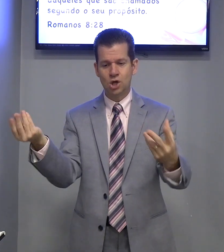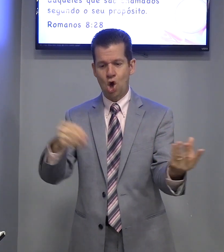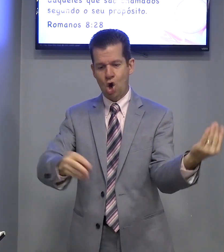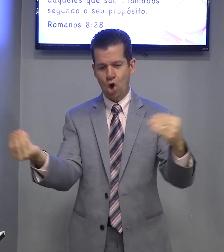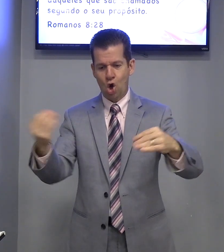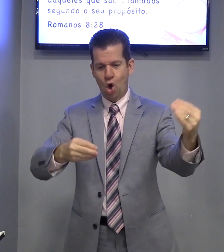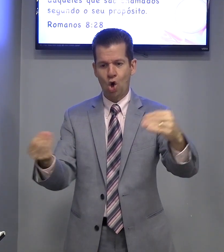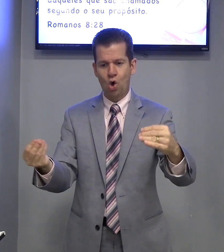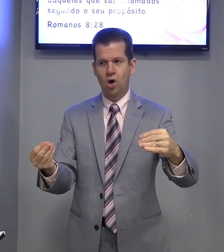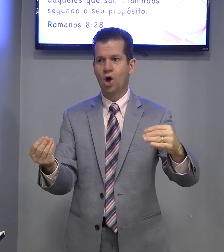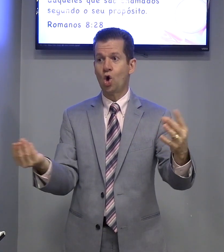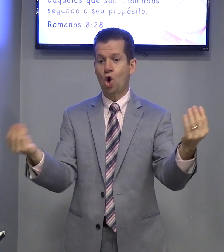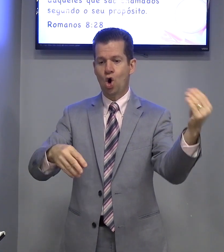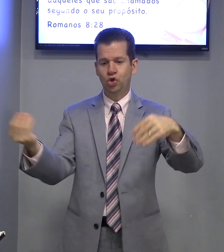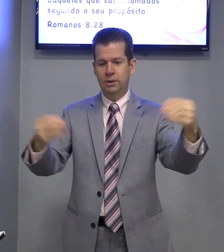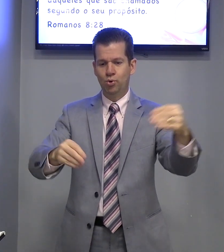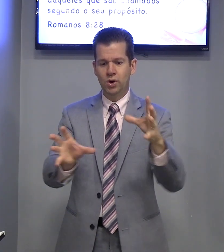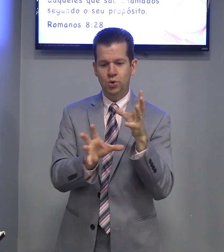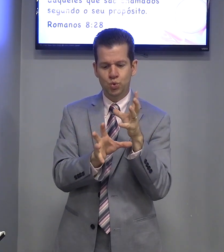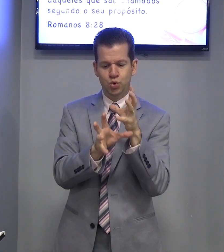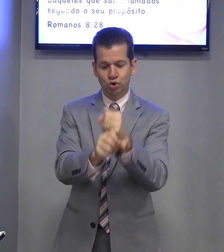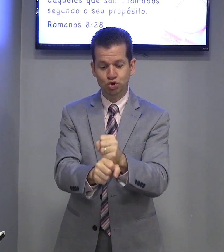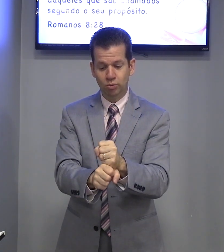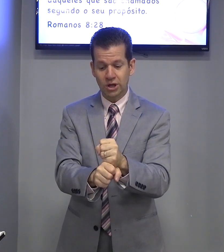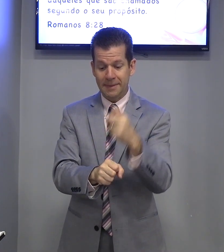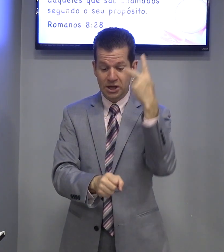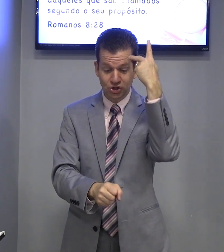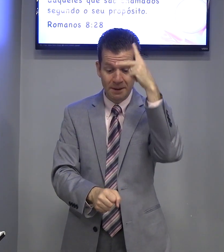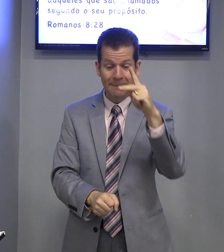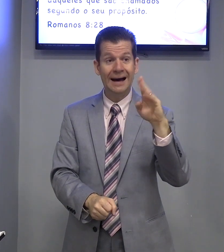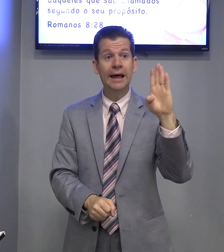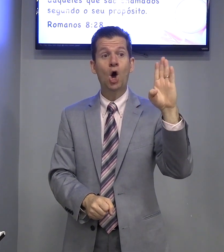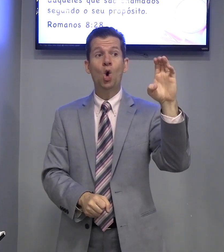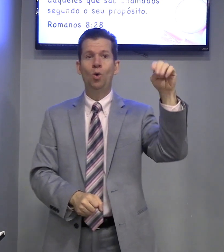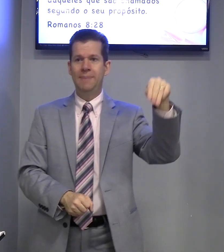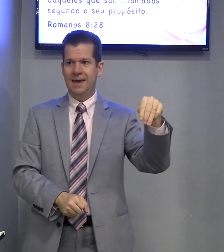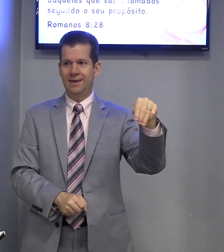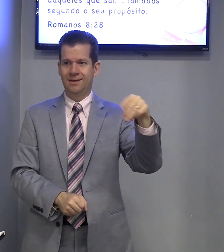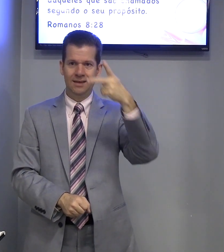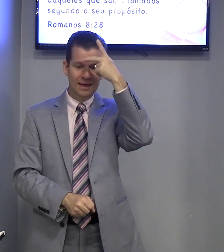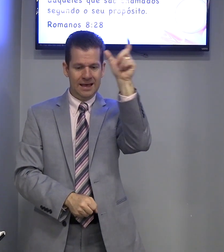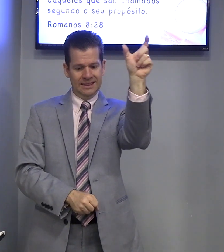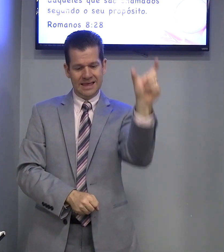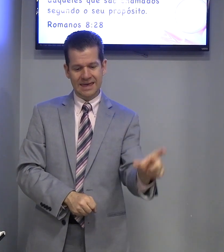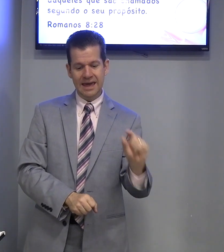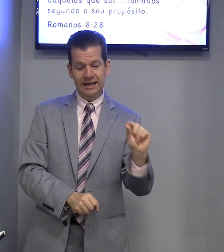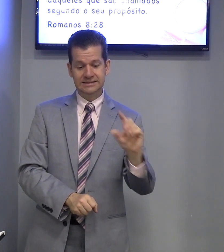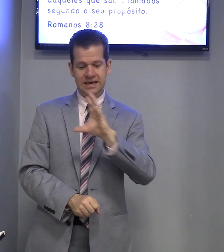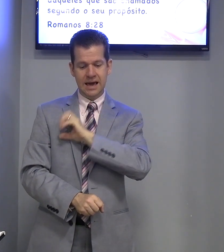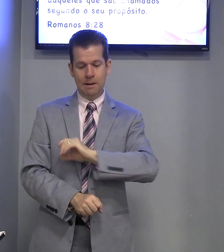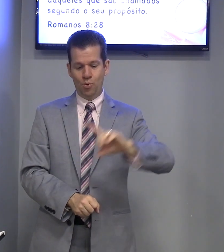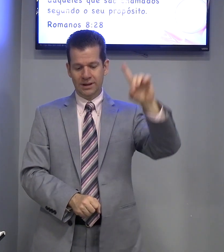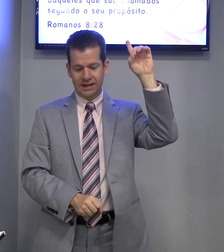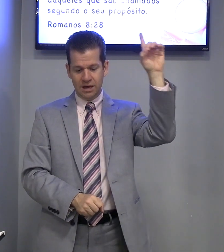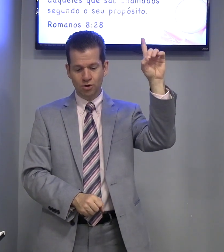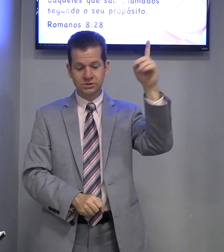contribuem juntamente para o bem. daqueles que amam a Deus,